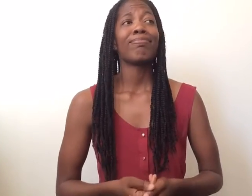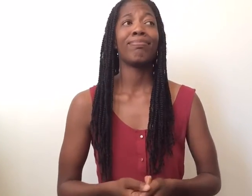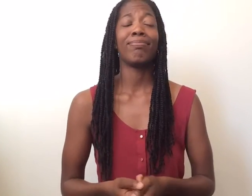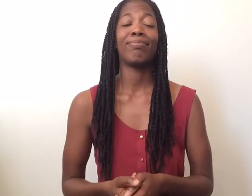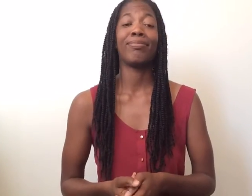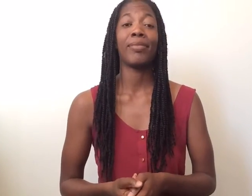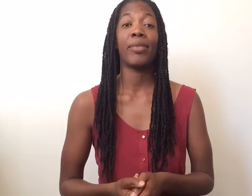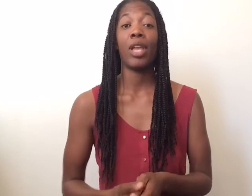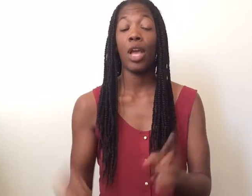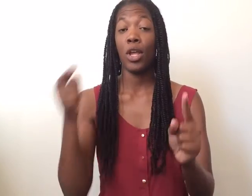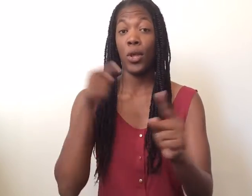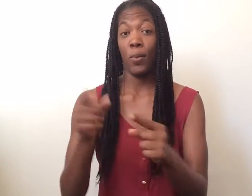Partner